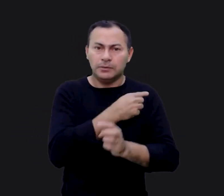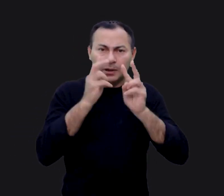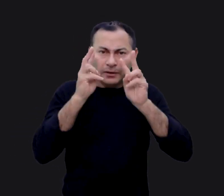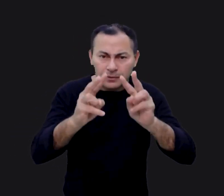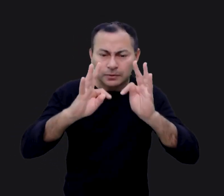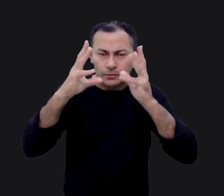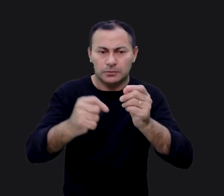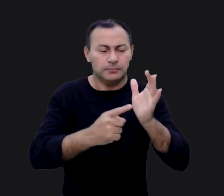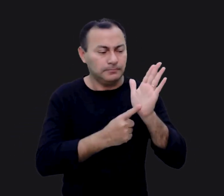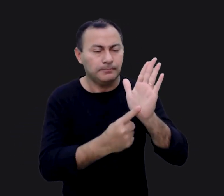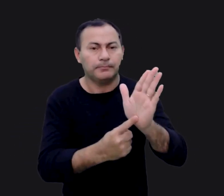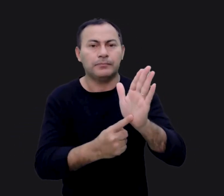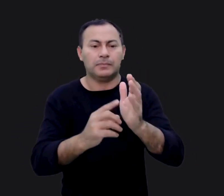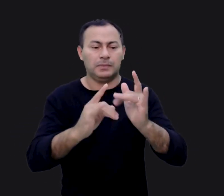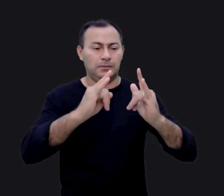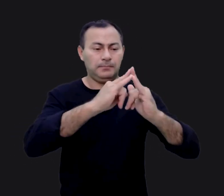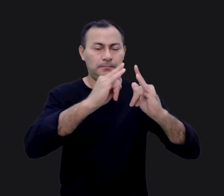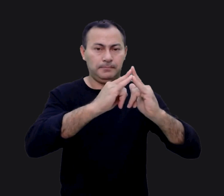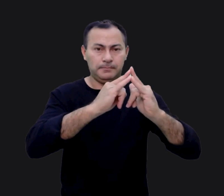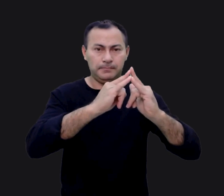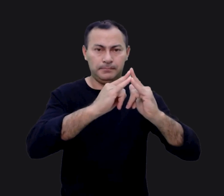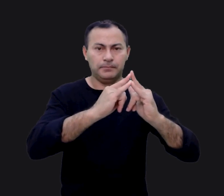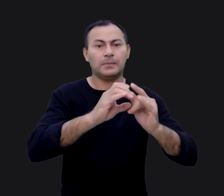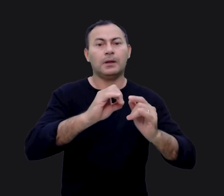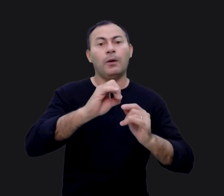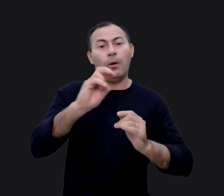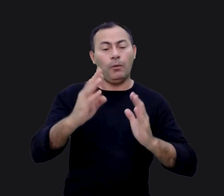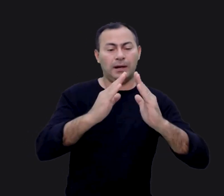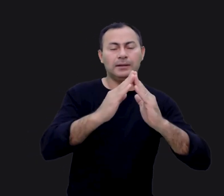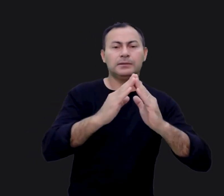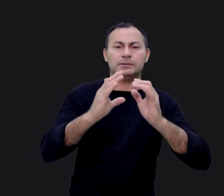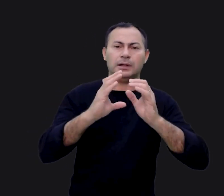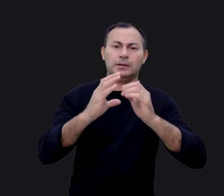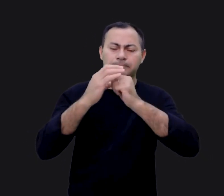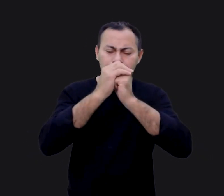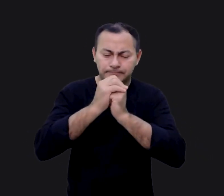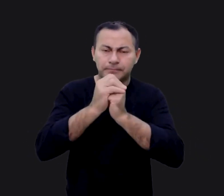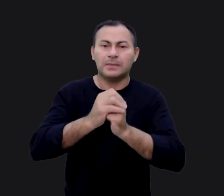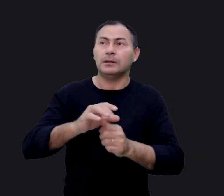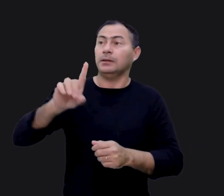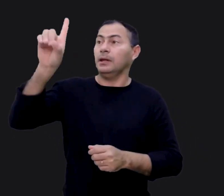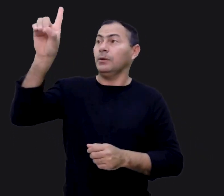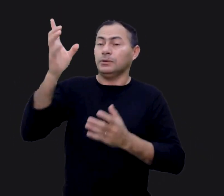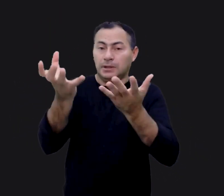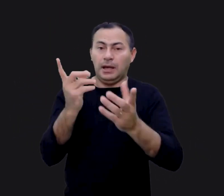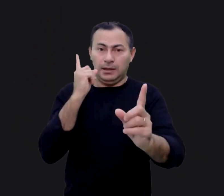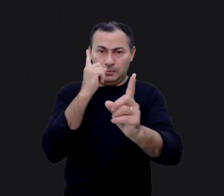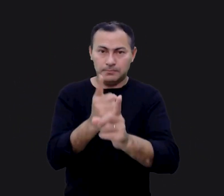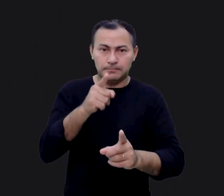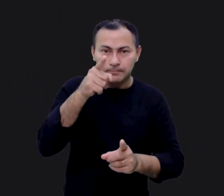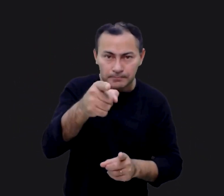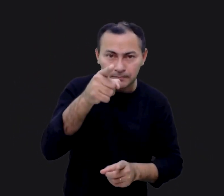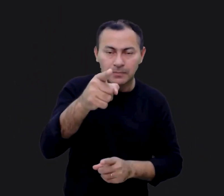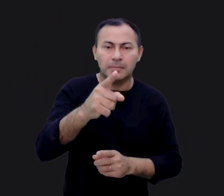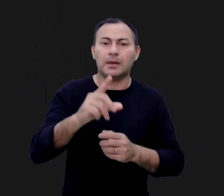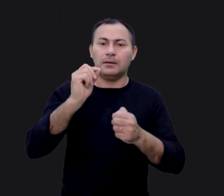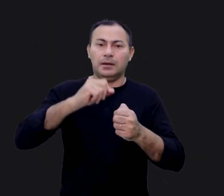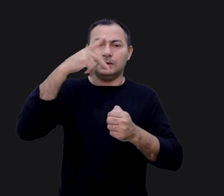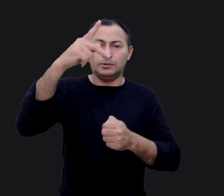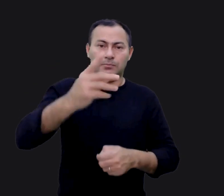Nós vimos tudo isso retratado no tabernáculo, ou a tenda da adoração. Deus quer encontrar você. Ele quer fazer de